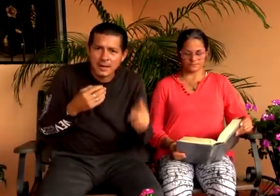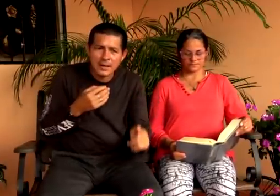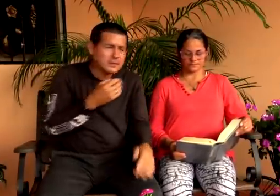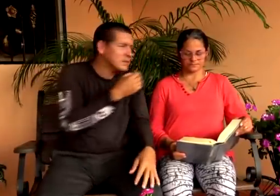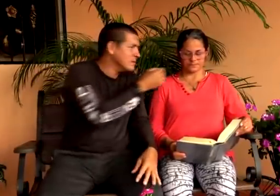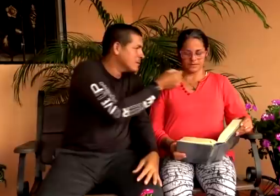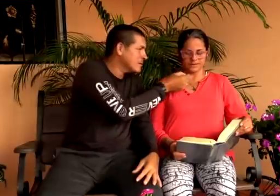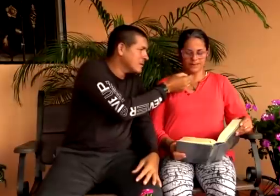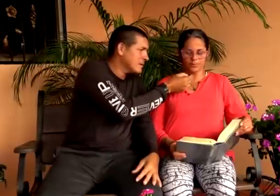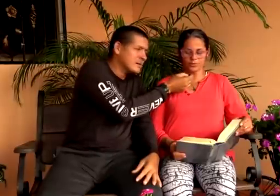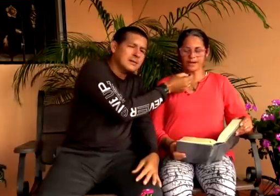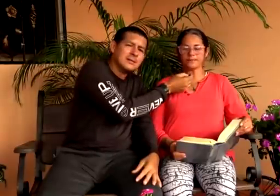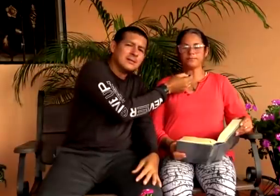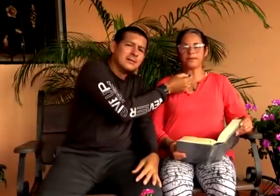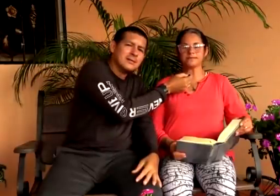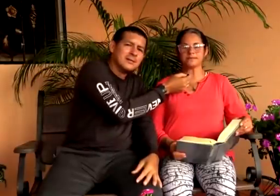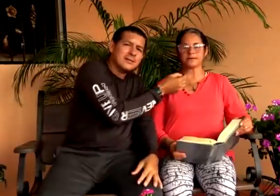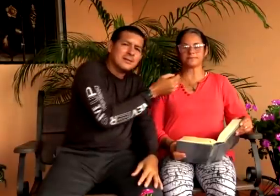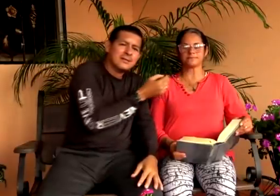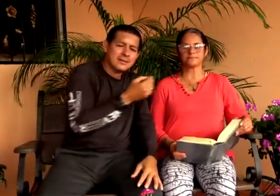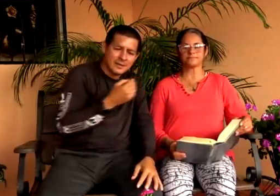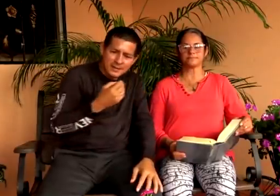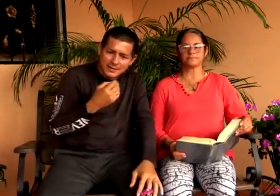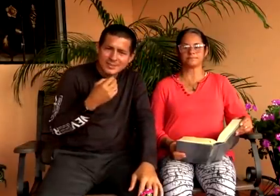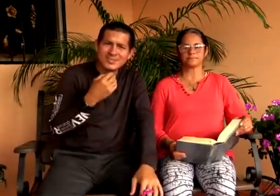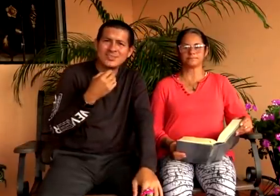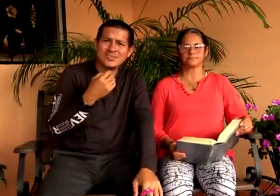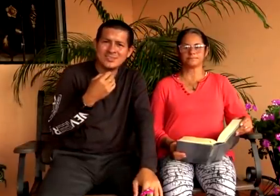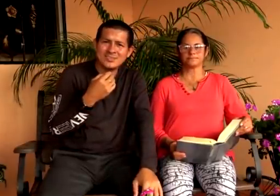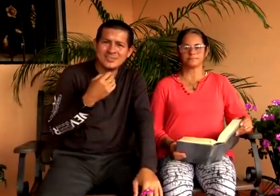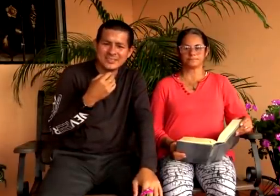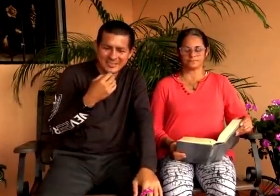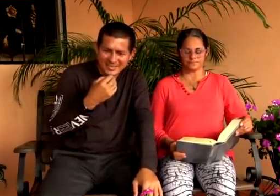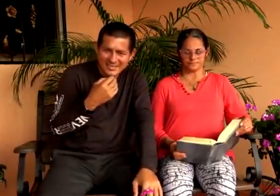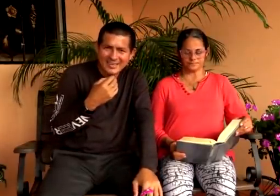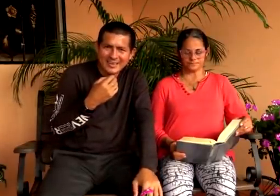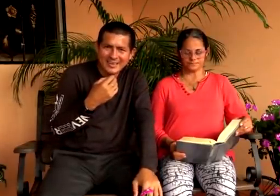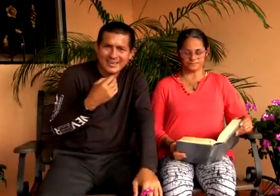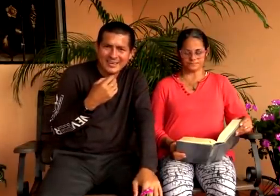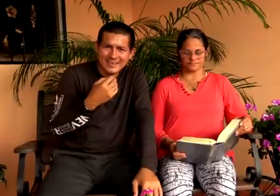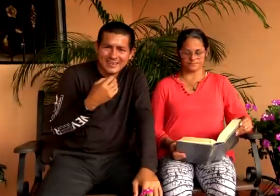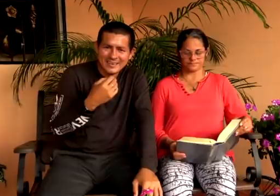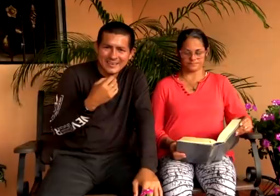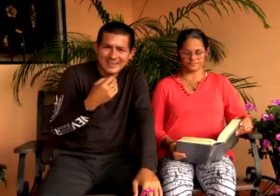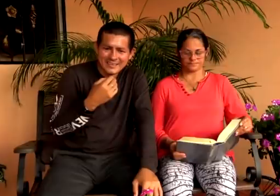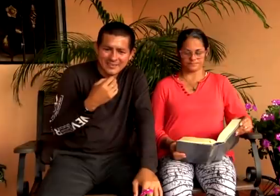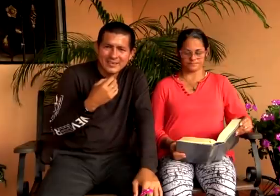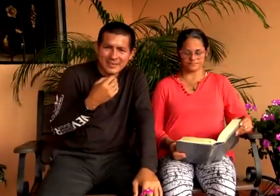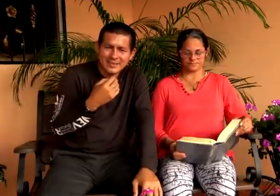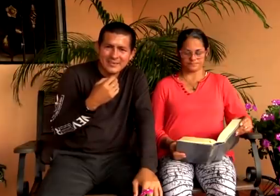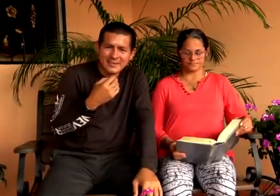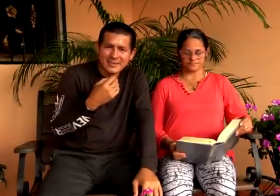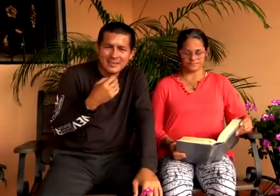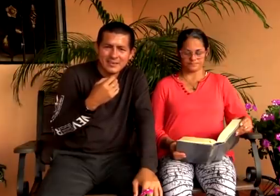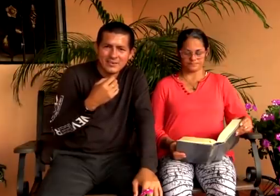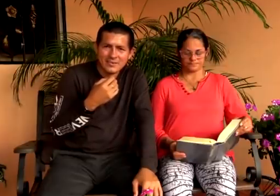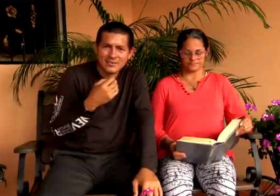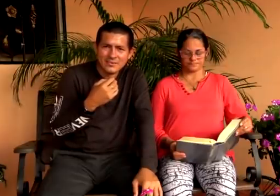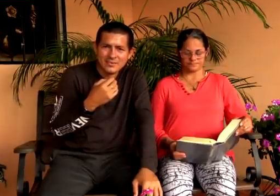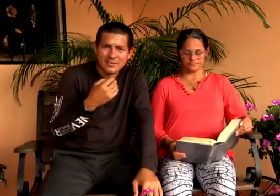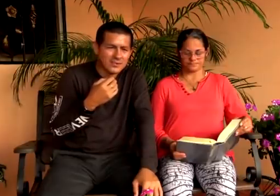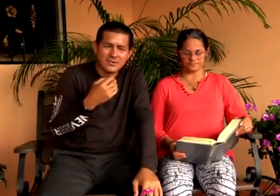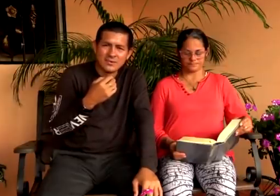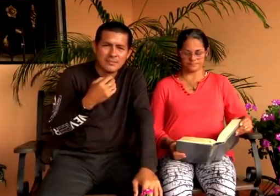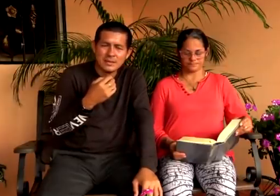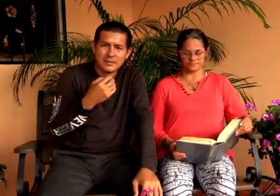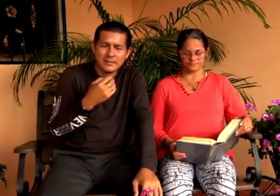jamás la podrán vencer crean eso porque es verdad de verdad de verdad les digo